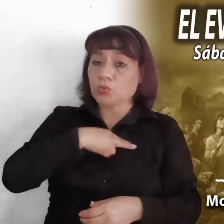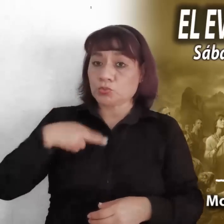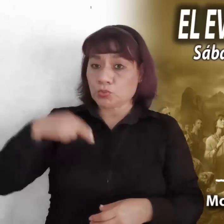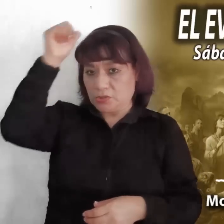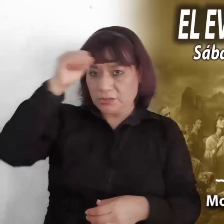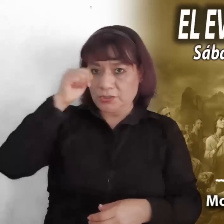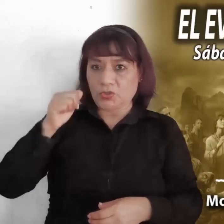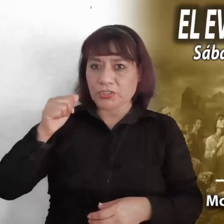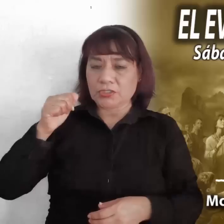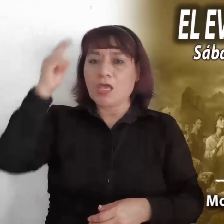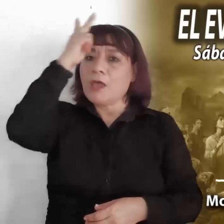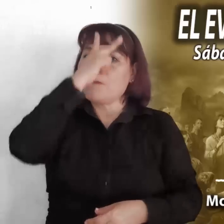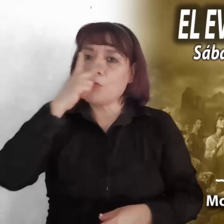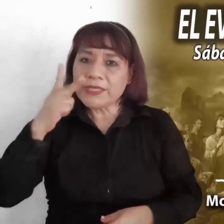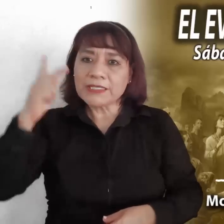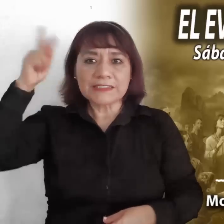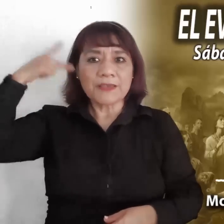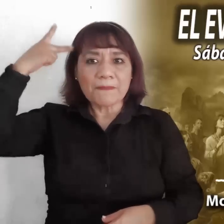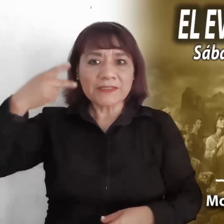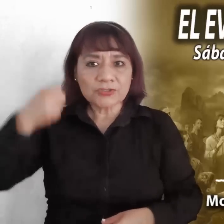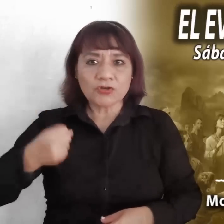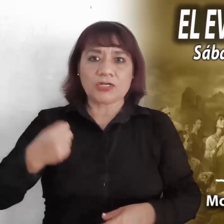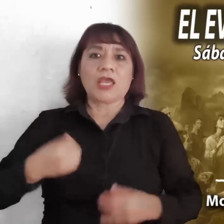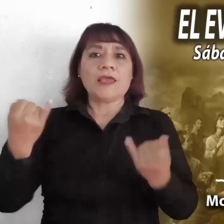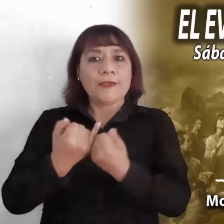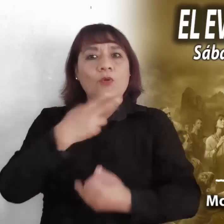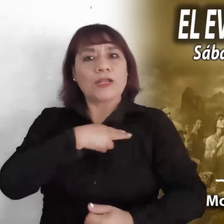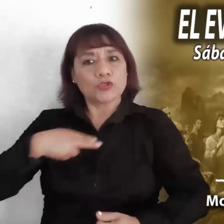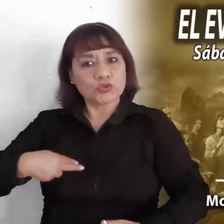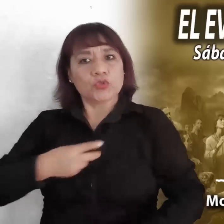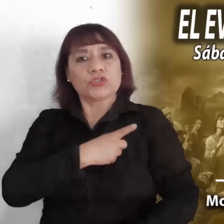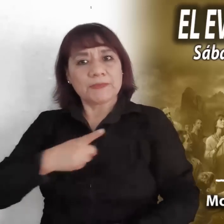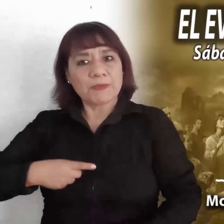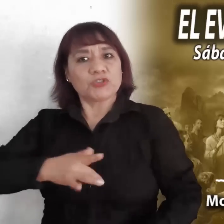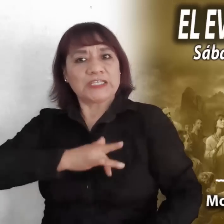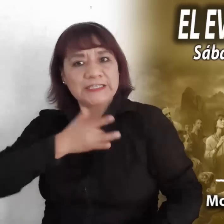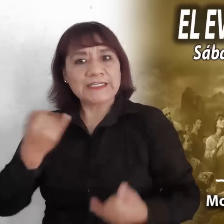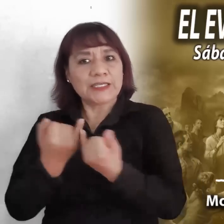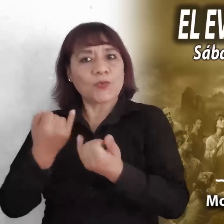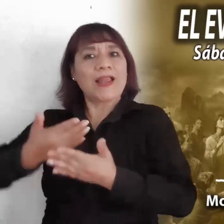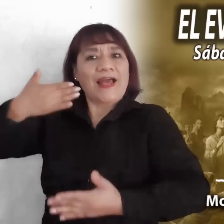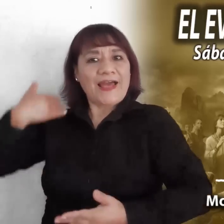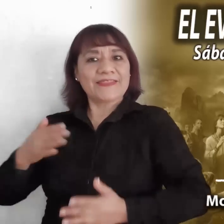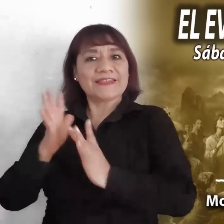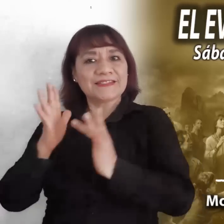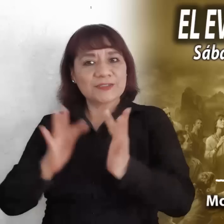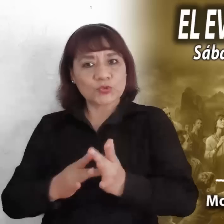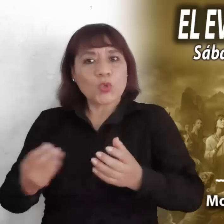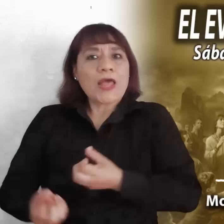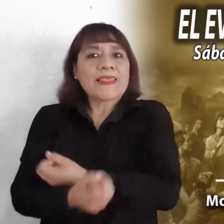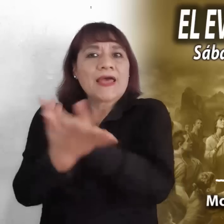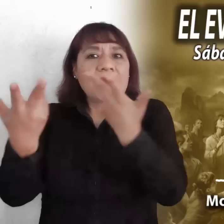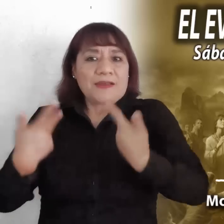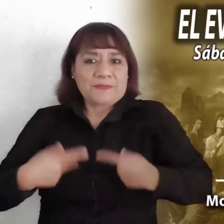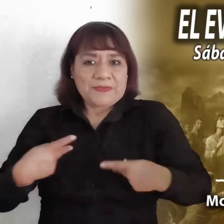profetas y pastores. También nosotros deberíamos tener esa sensibilidad para dar esperanza, no